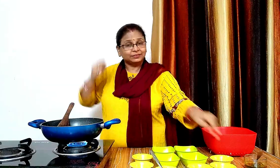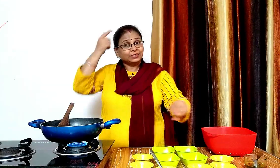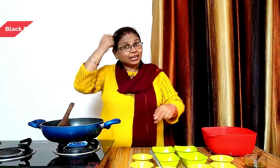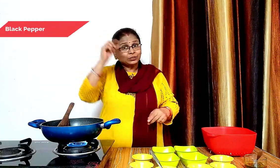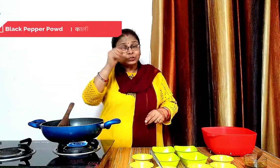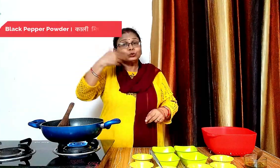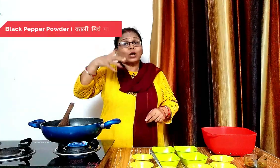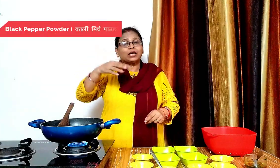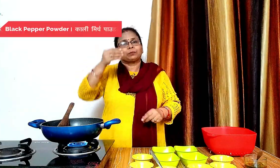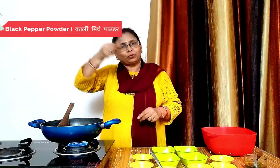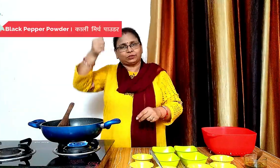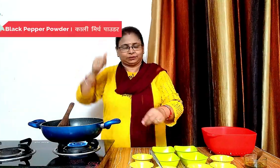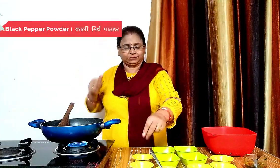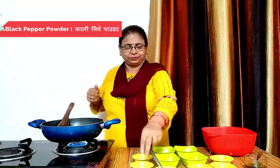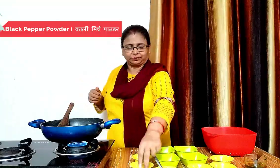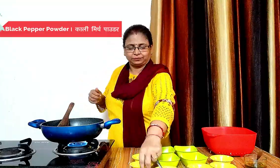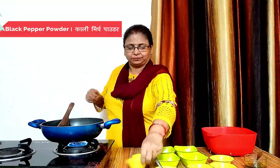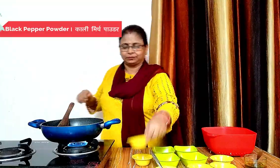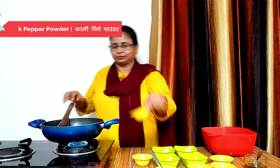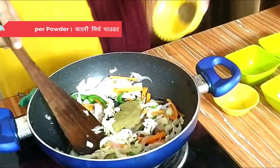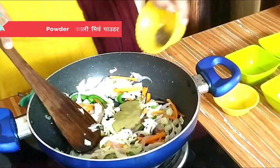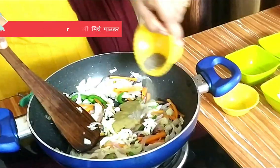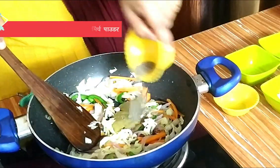और काली मिश पाउडर डालकर सभी को मिला लेंगे